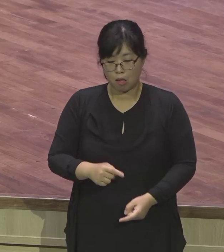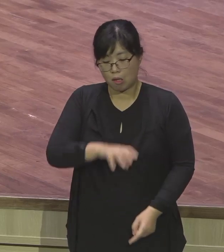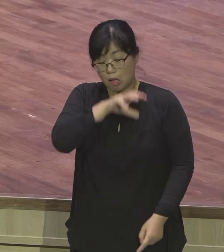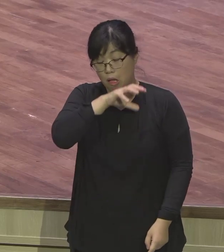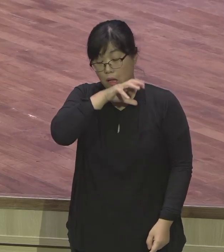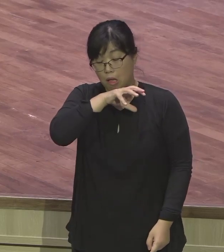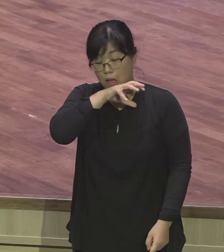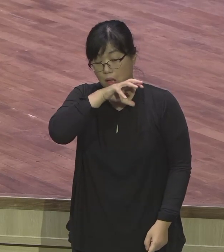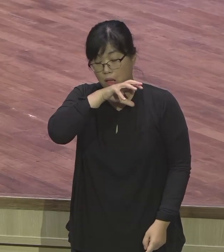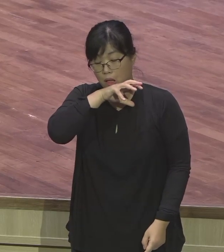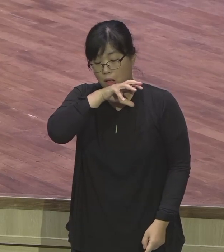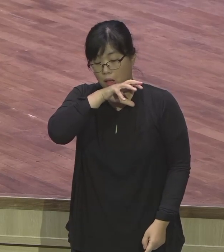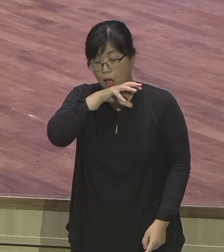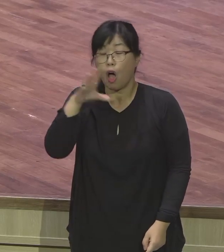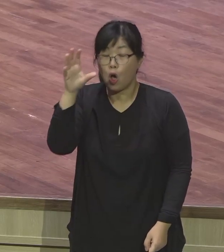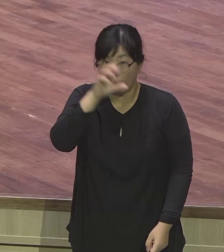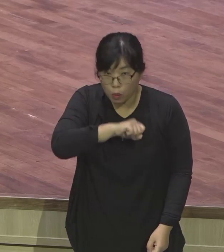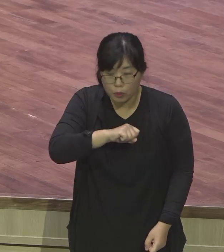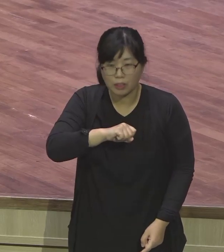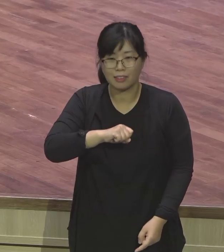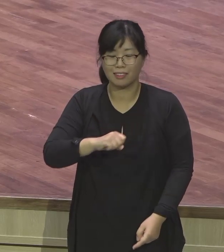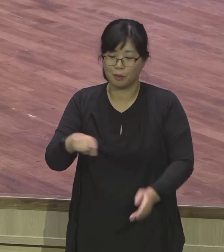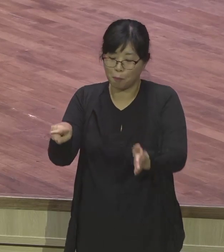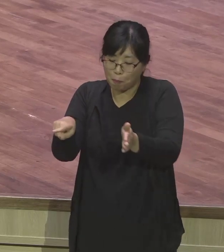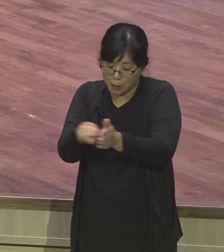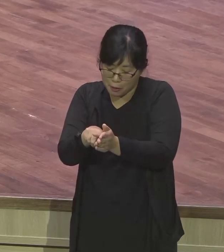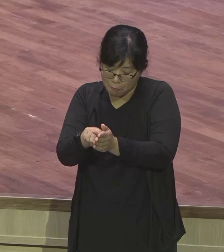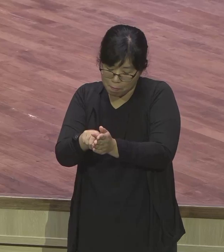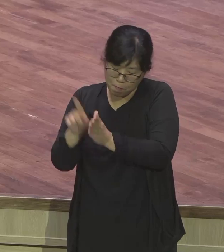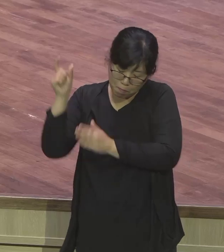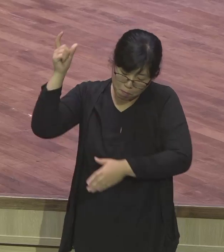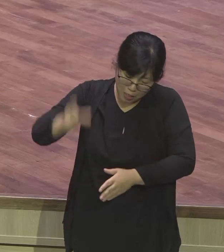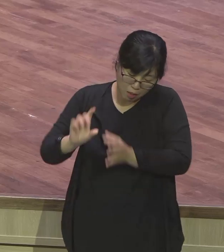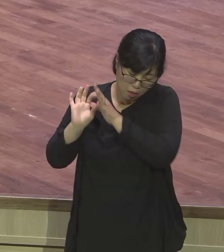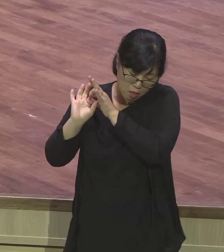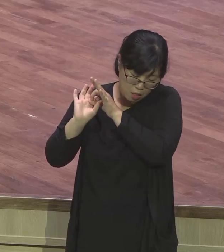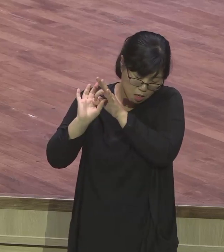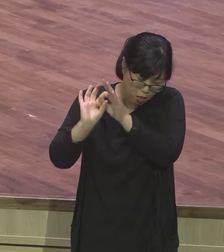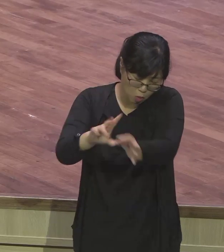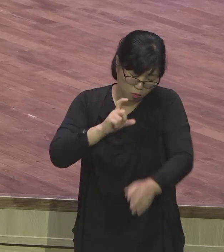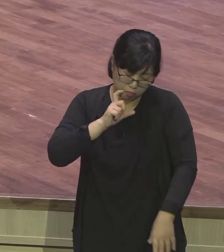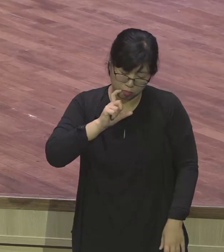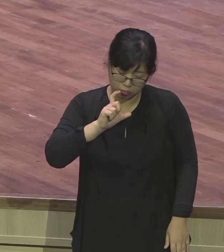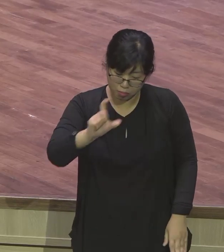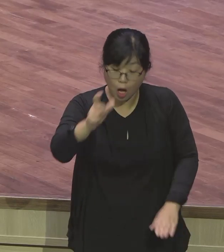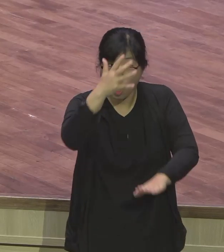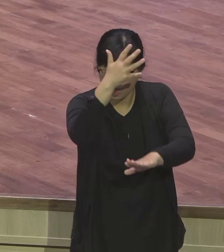요새베 하나님께서 최고의 자리에 올려주었습니다 최고의 자리